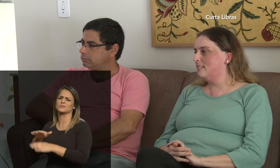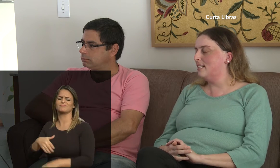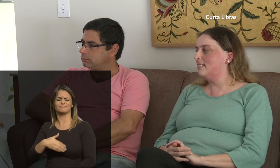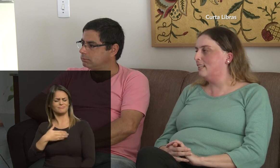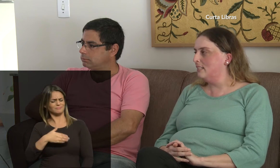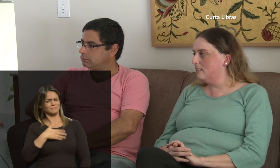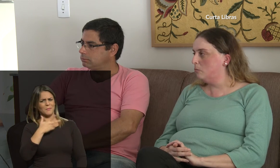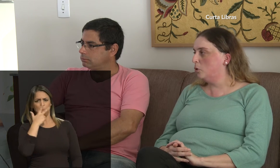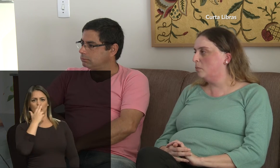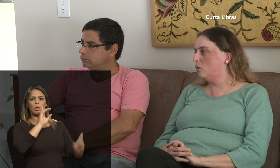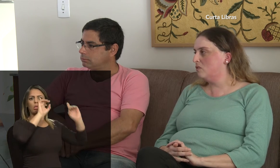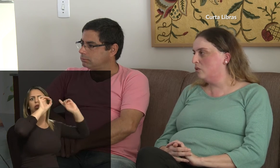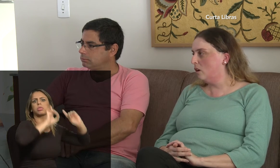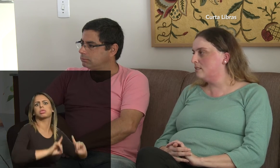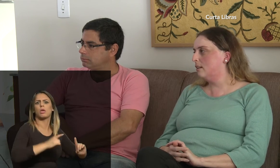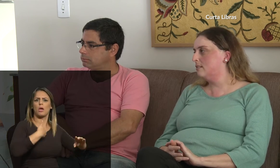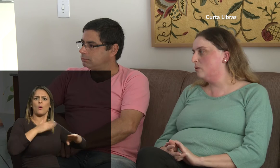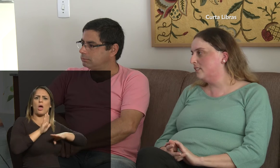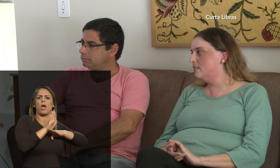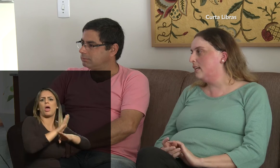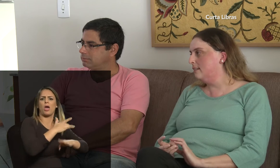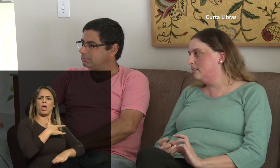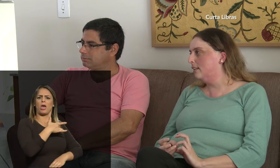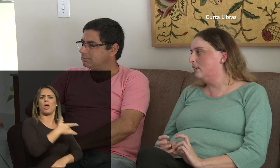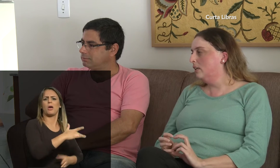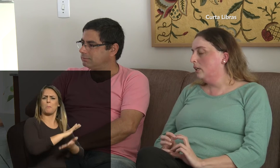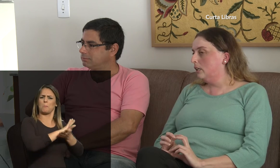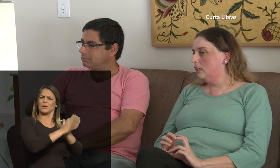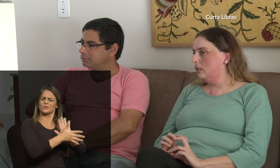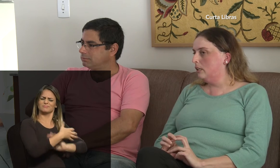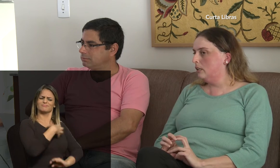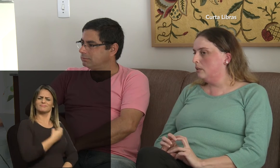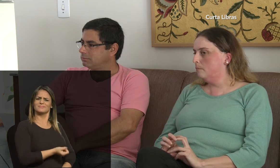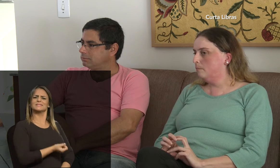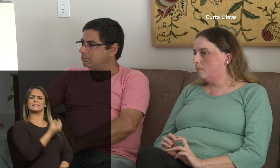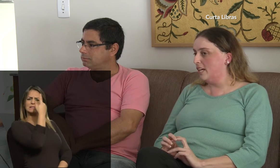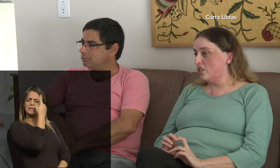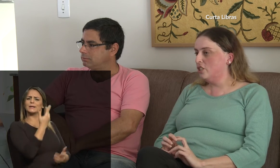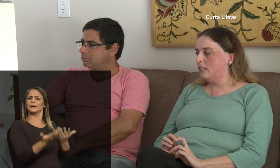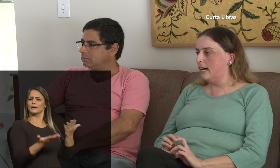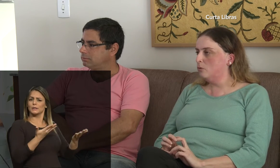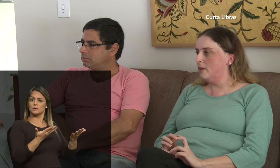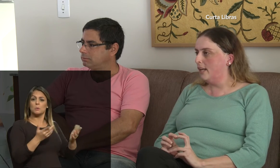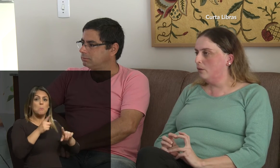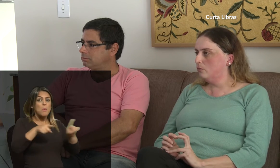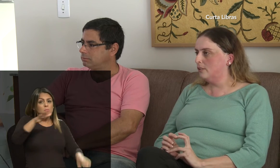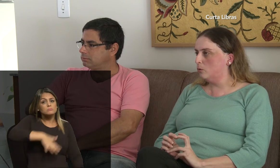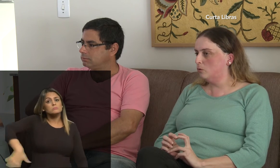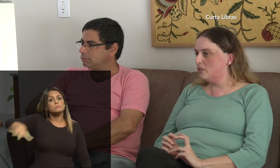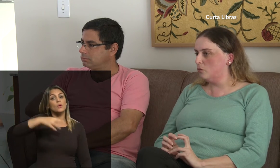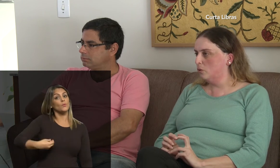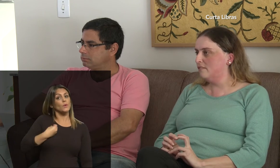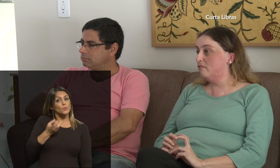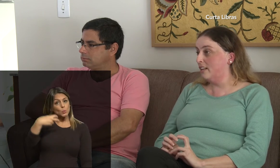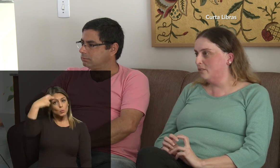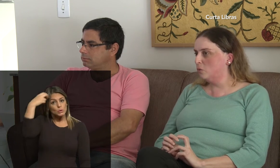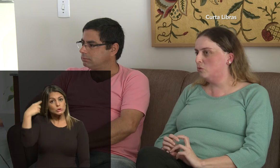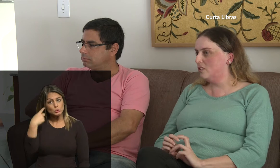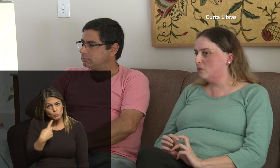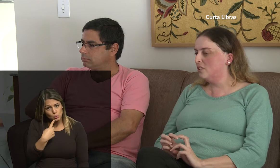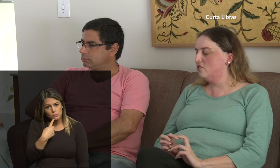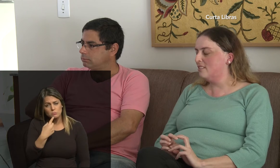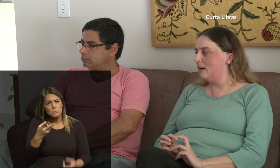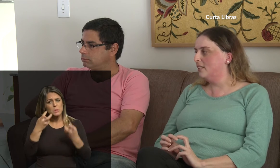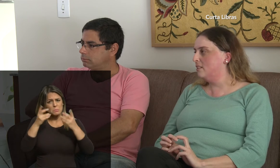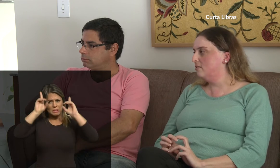assistencialista e muito preconceituosa em relação à deficiência, né. E a gente que está no meio da cultura surda, vivendo